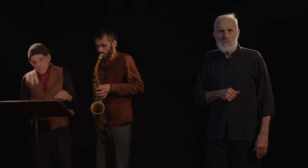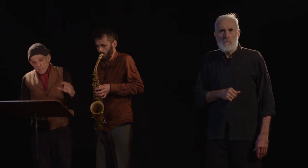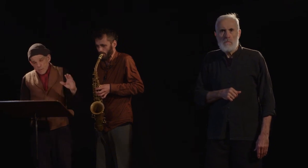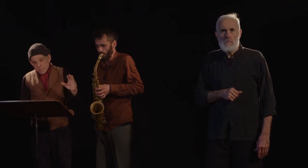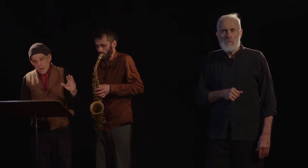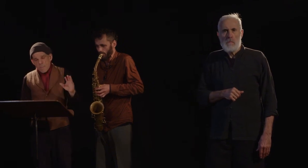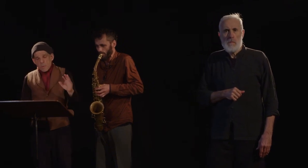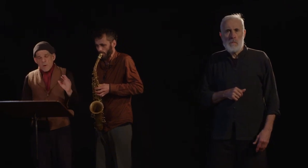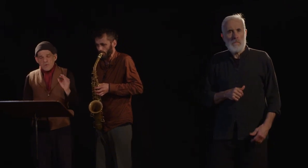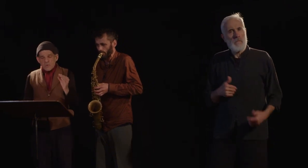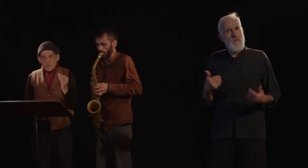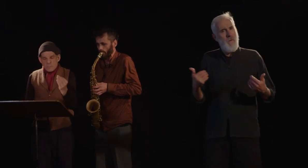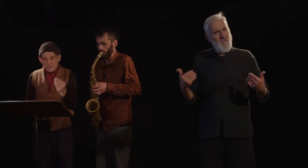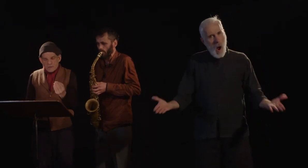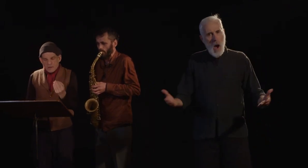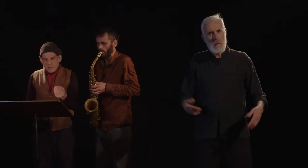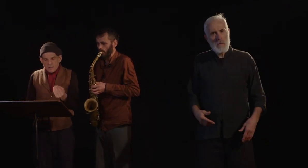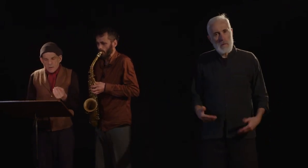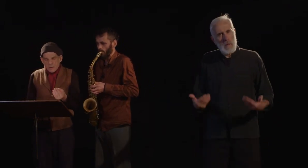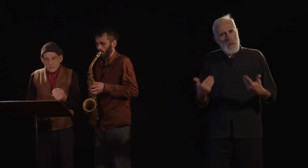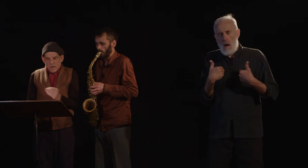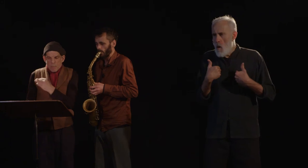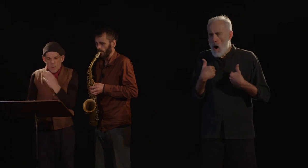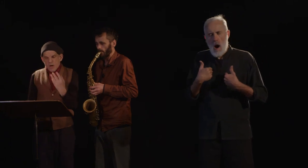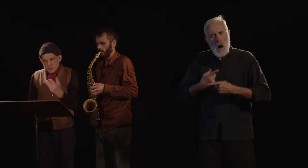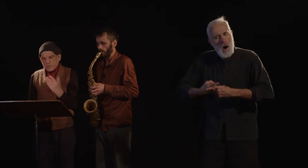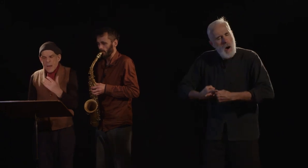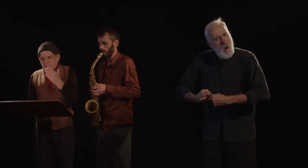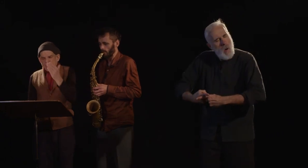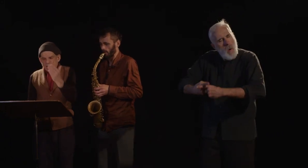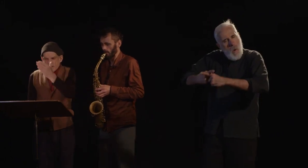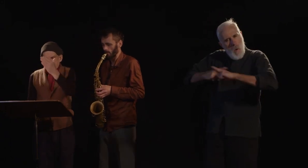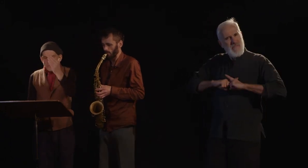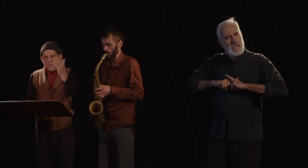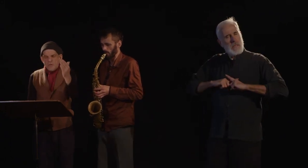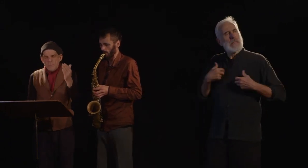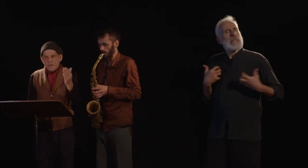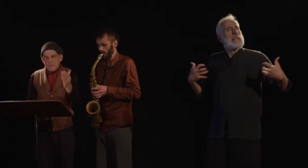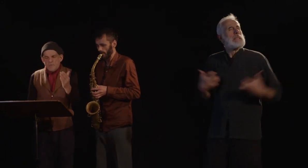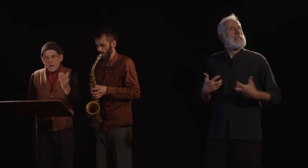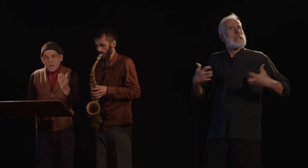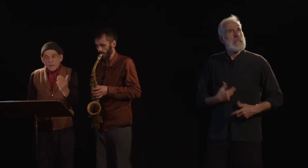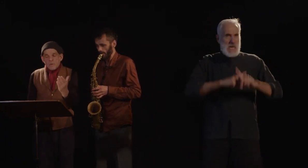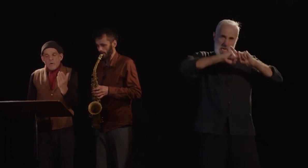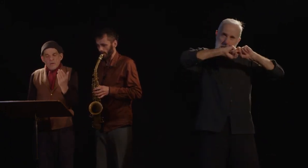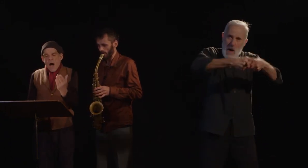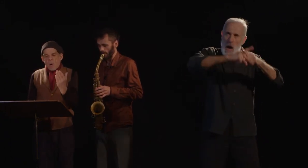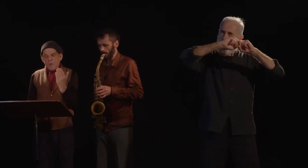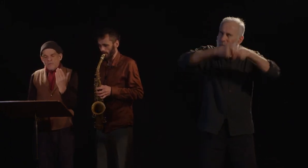Voilà pourquoi je suis pénétré, voilà pourquoi je voudrais pénétrer tous ceux qui m'écoutent de la haute